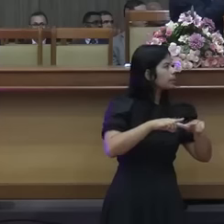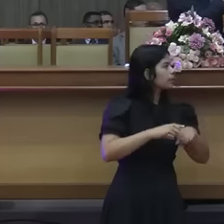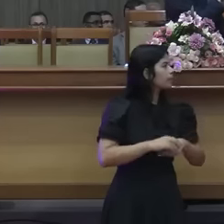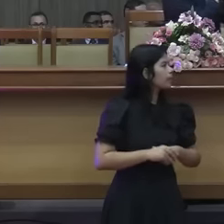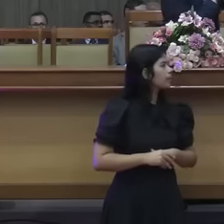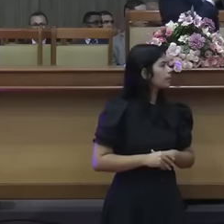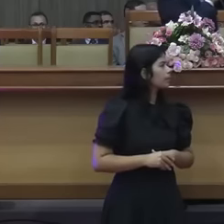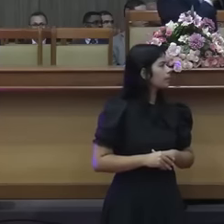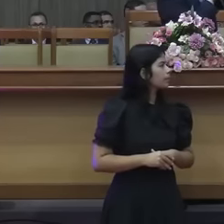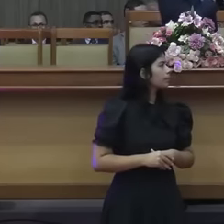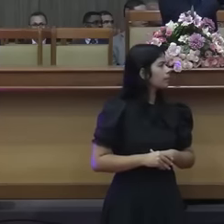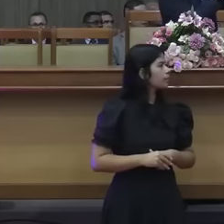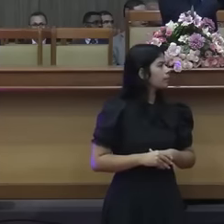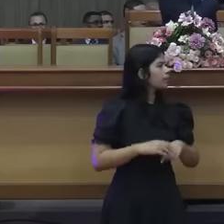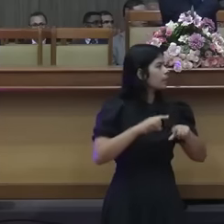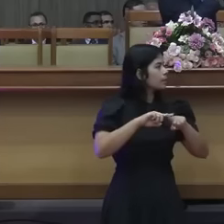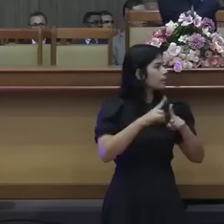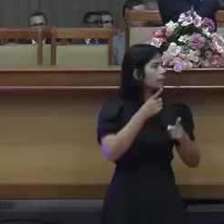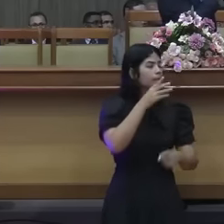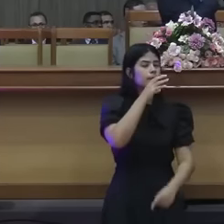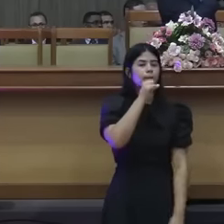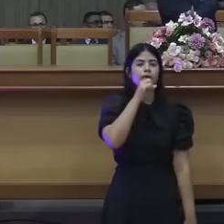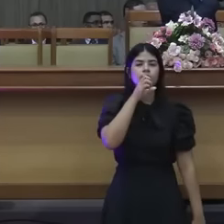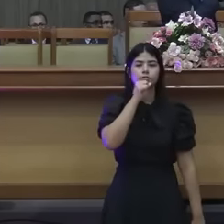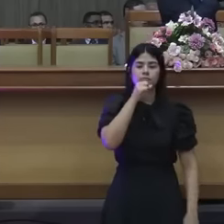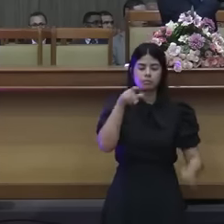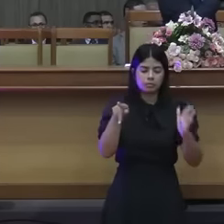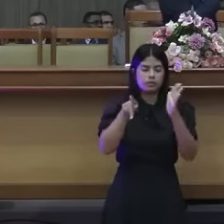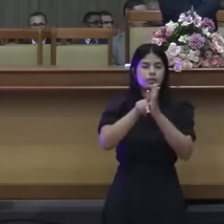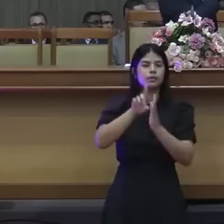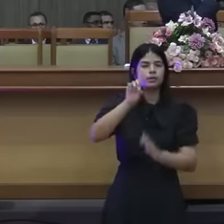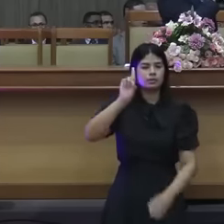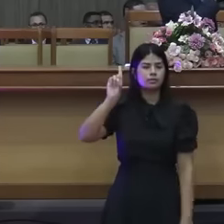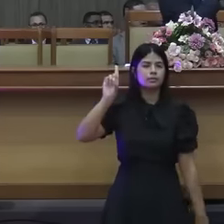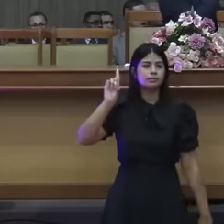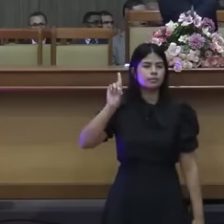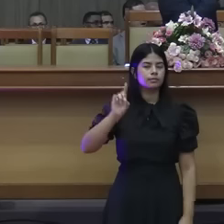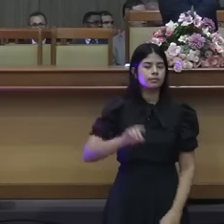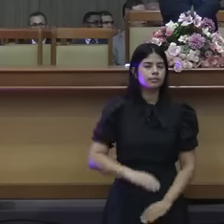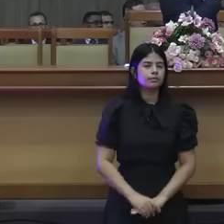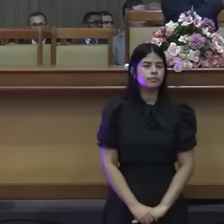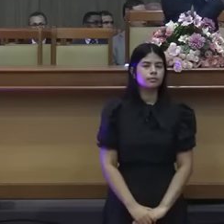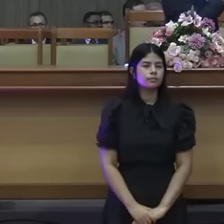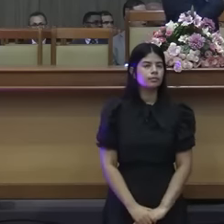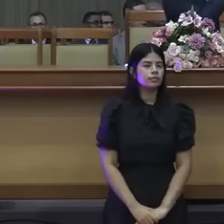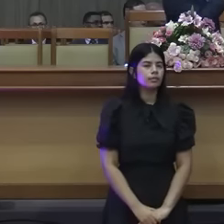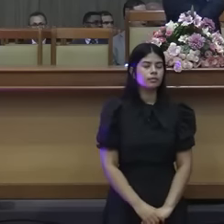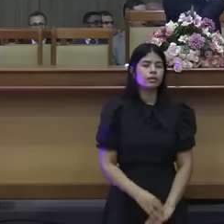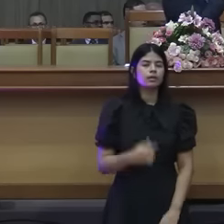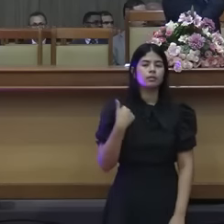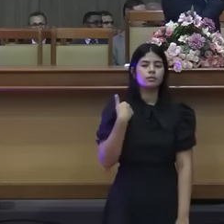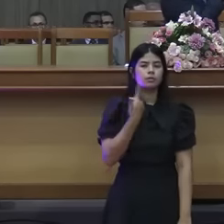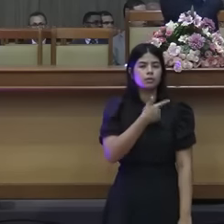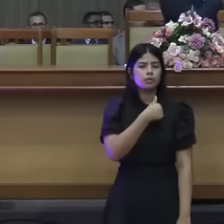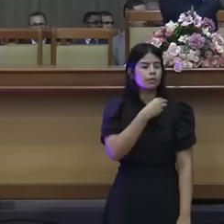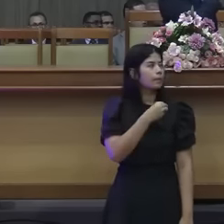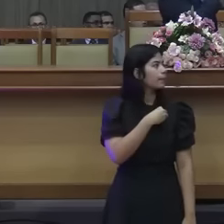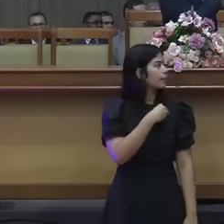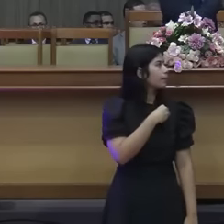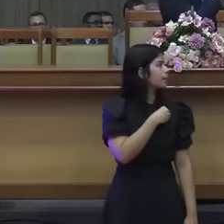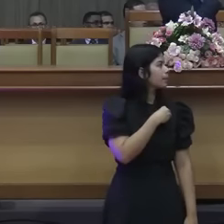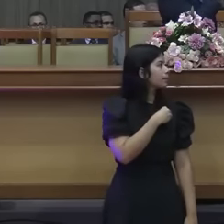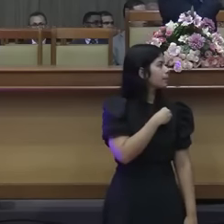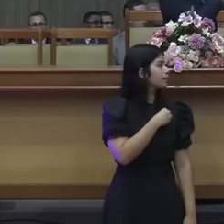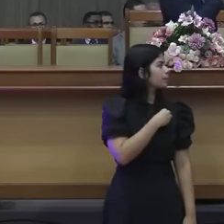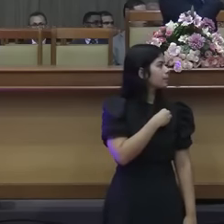ir. Mas o sétimo dia é o sábado do teu Deus. Não farás nenhuma, nem tu, nem teu